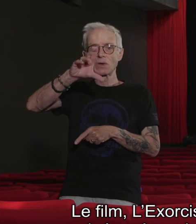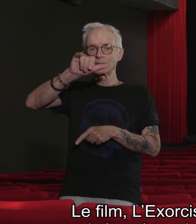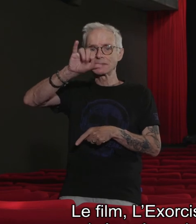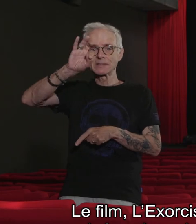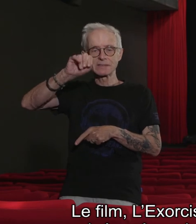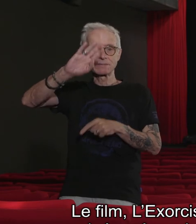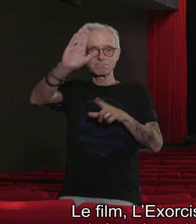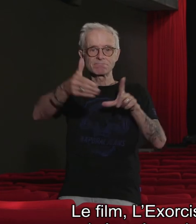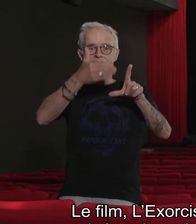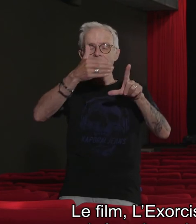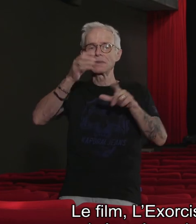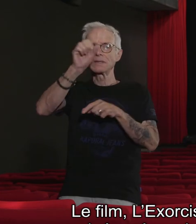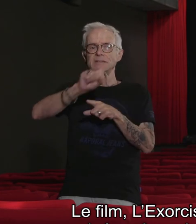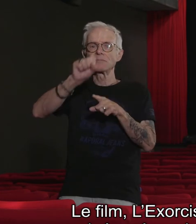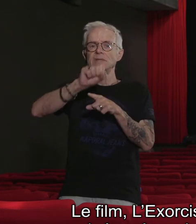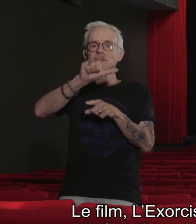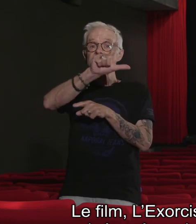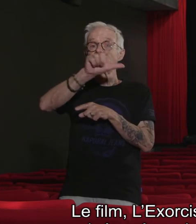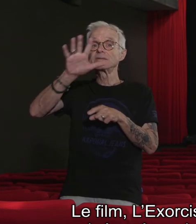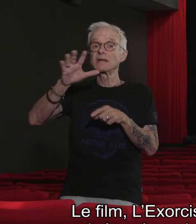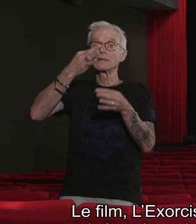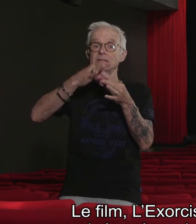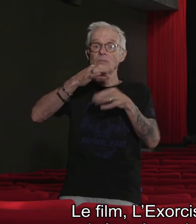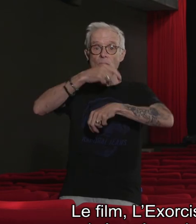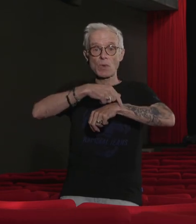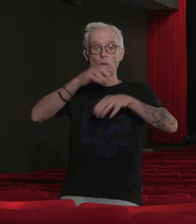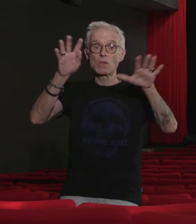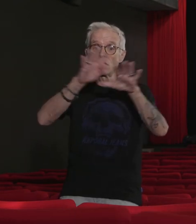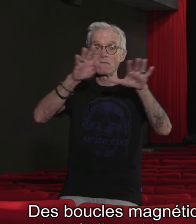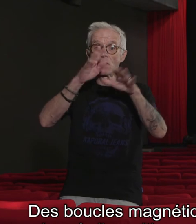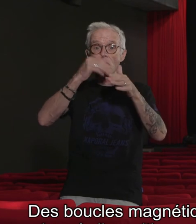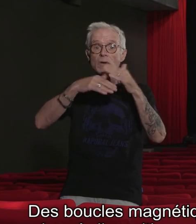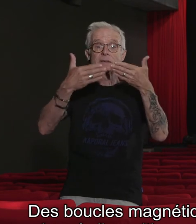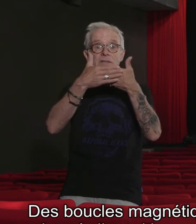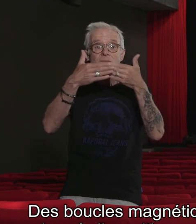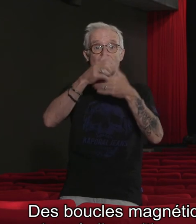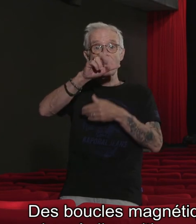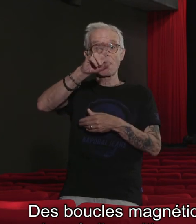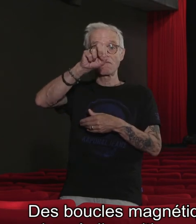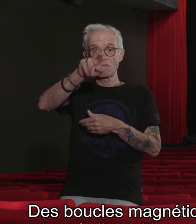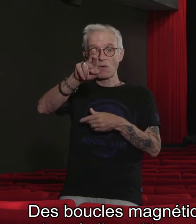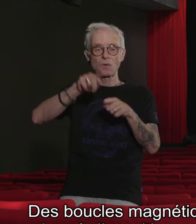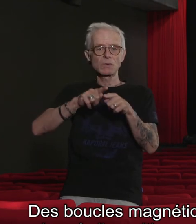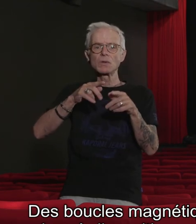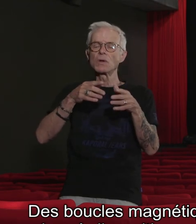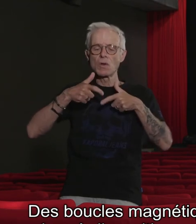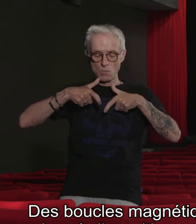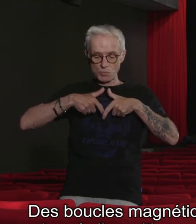Arvore le samedi 25 septembre, à 21h. Des boucles magnétiques individuelles sont également mises à